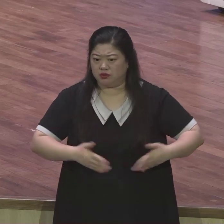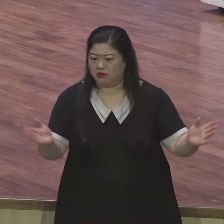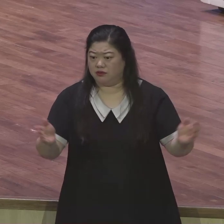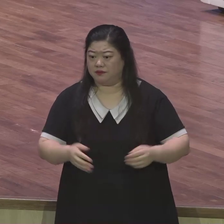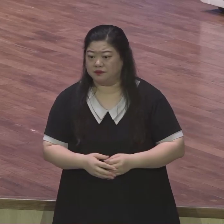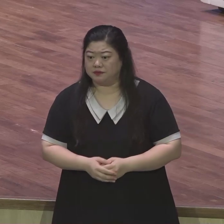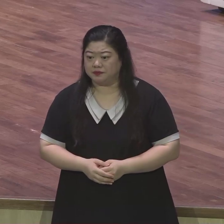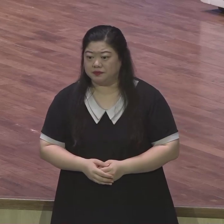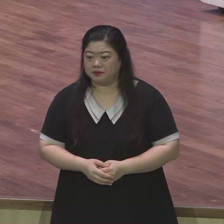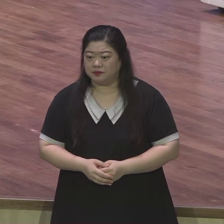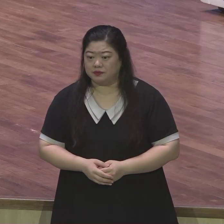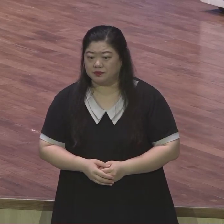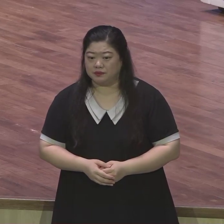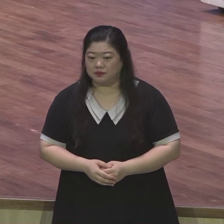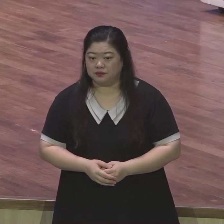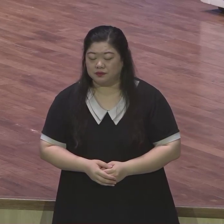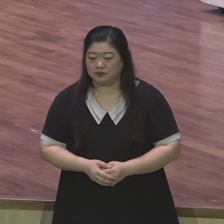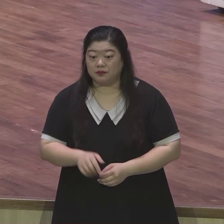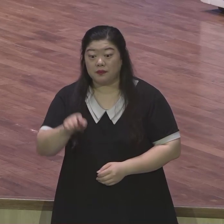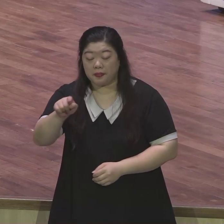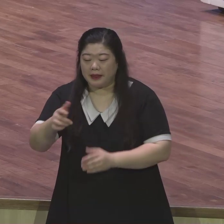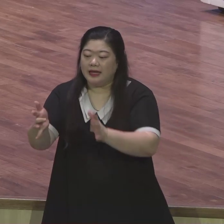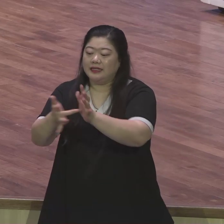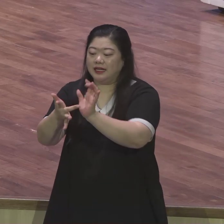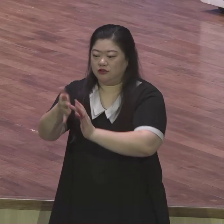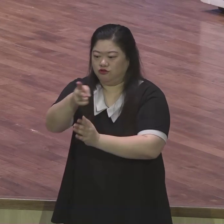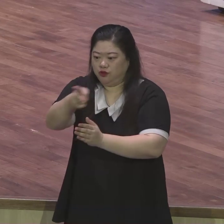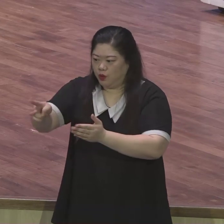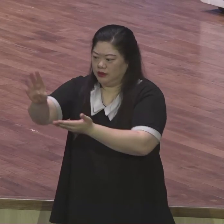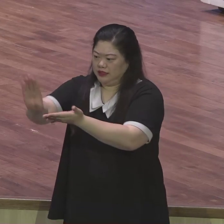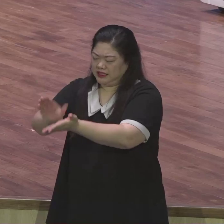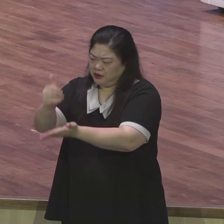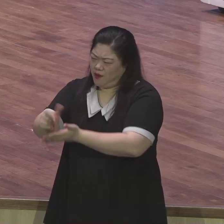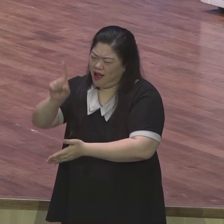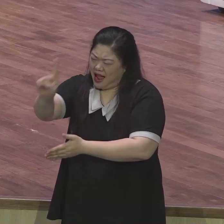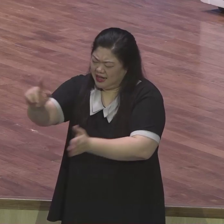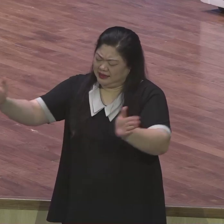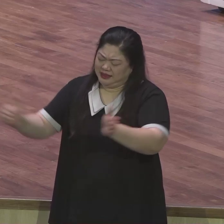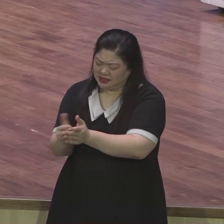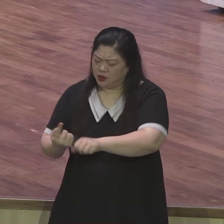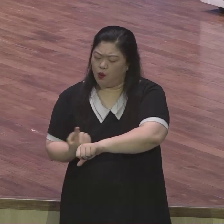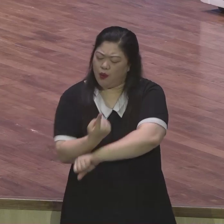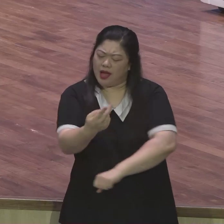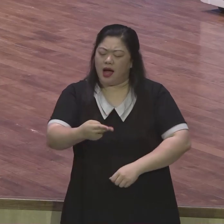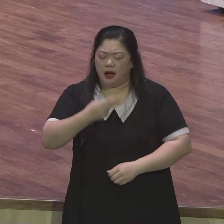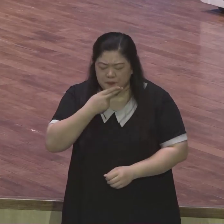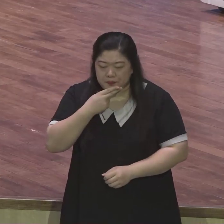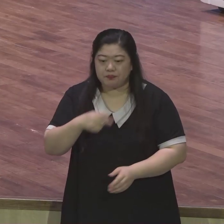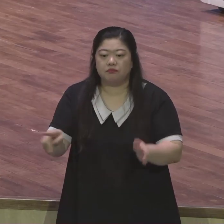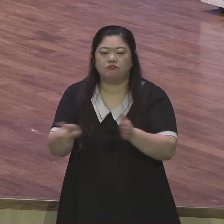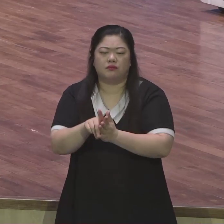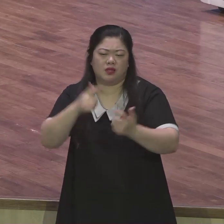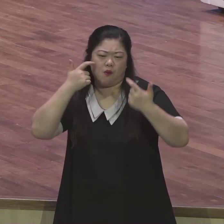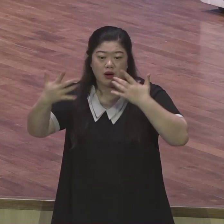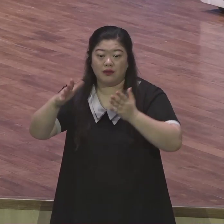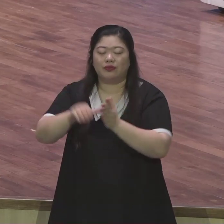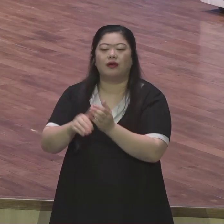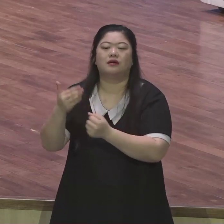예수 그리스도가 아니라 그리스도가 아니면 안 되는 존재다 라고 인정할 때 하나님이 세상을 이기는 은혜를 주실 것을 믿으시기를